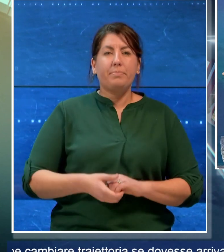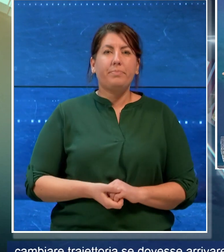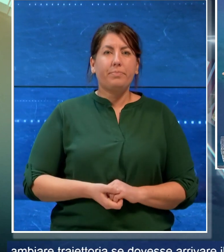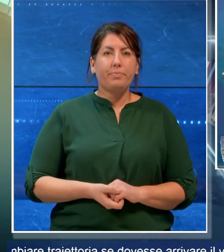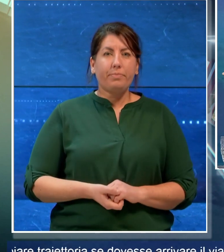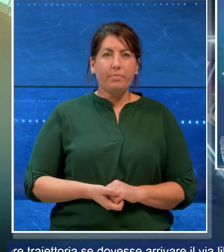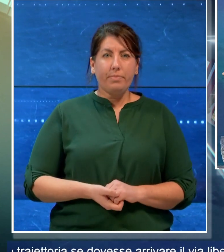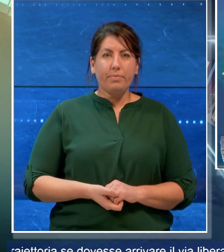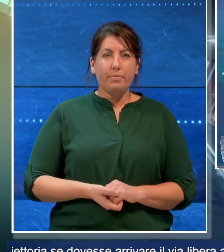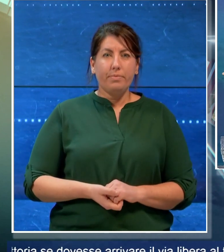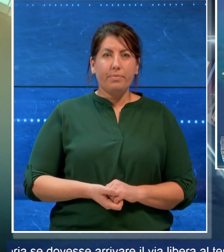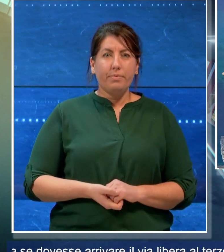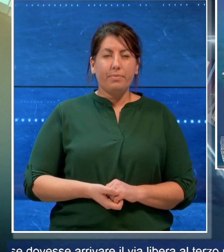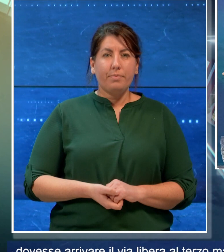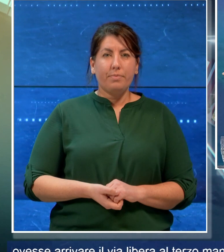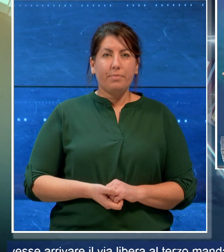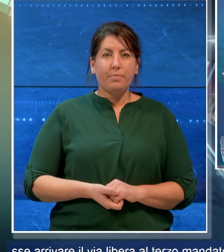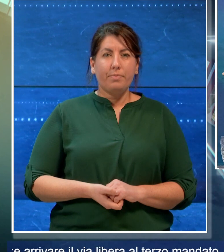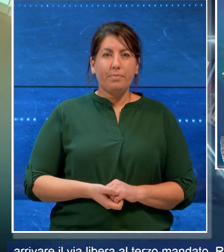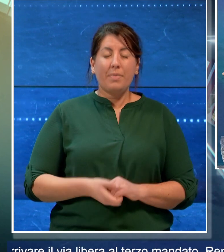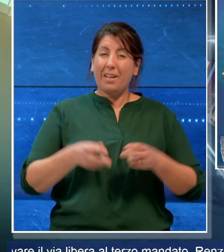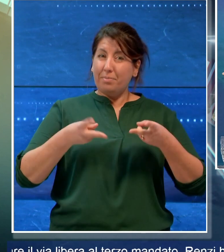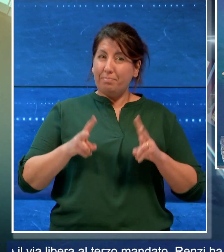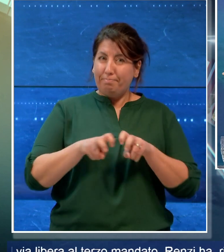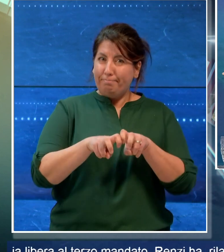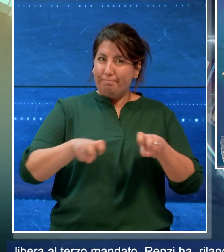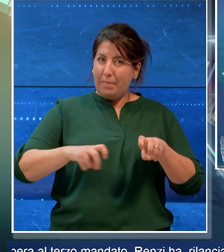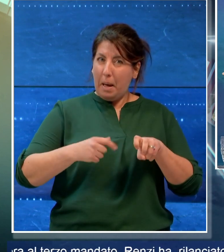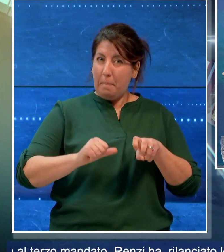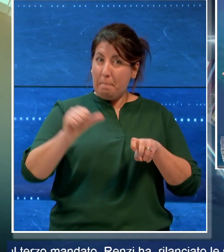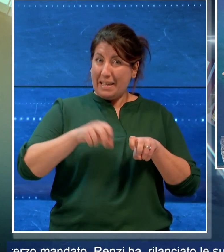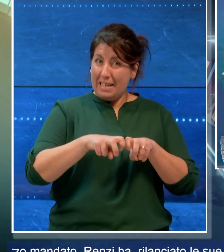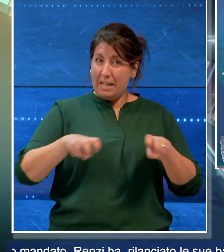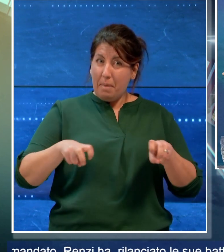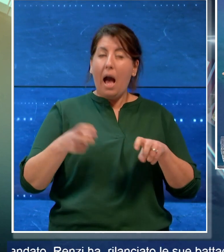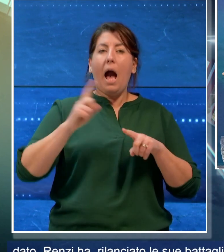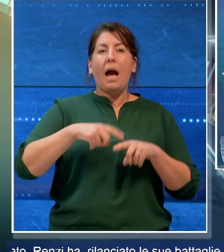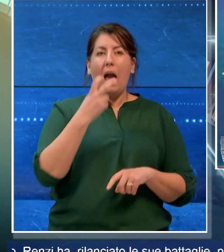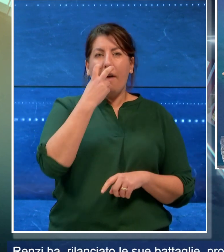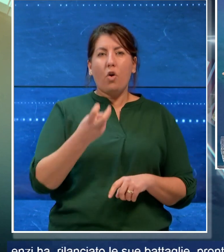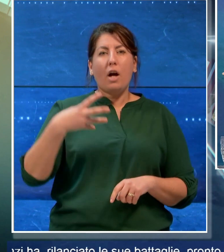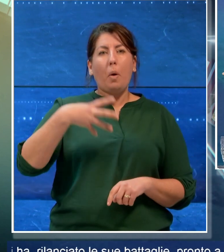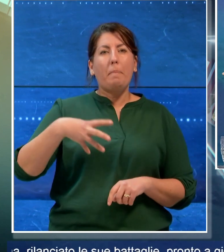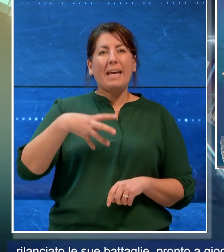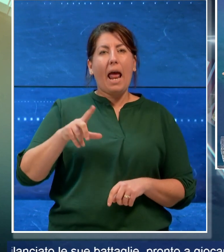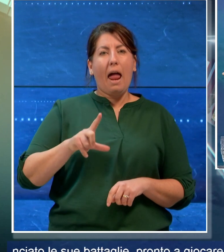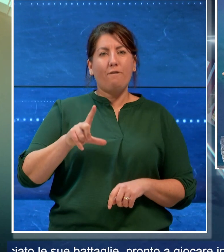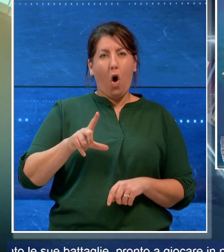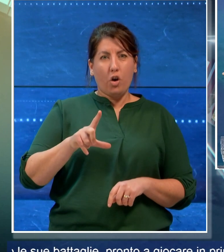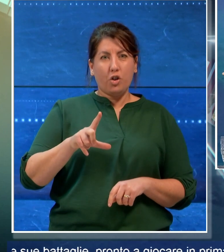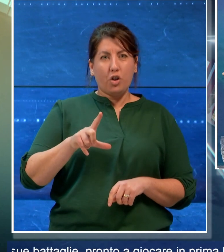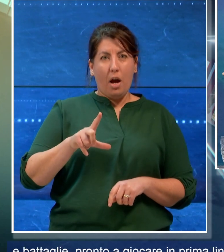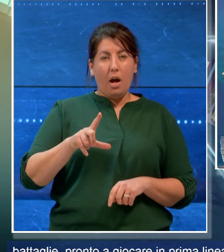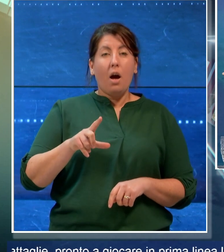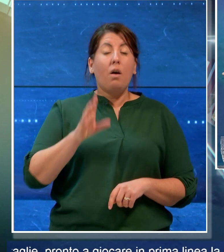In prima fila anche l'avvocato Michele Laforgia, uno dei